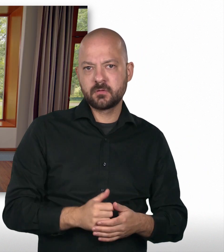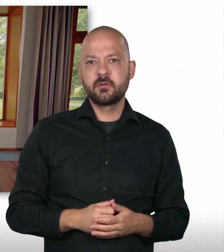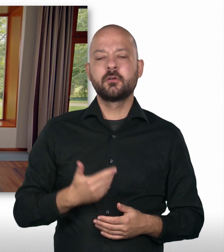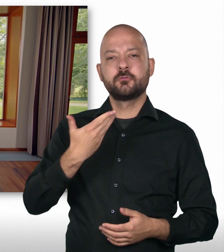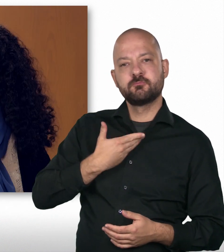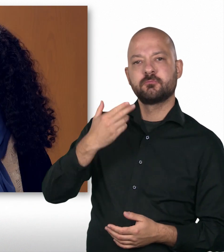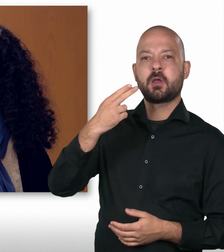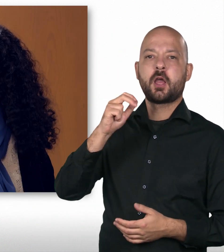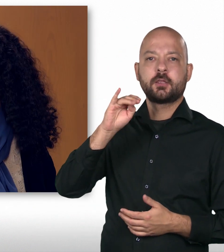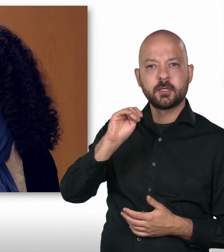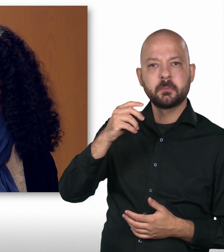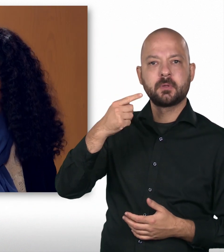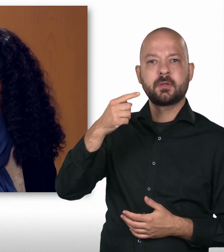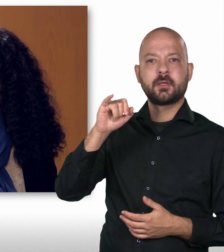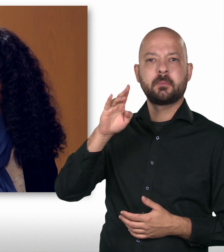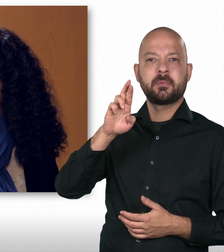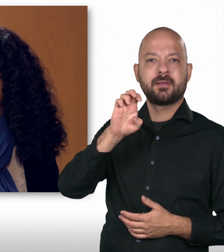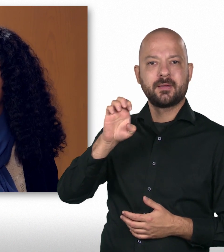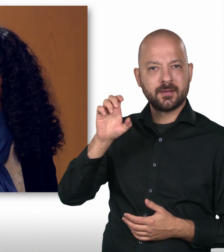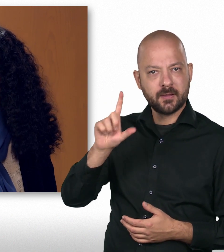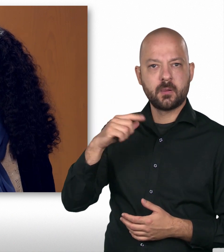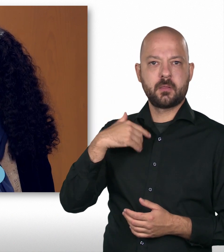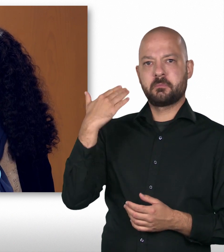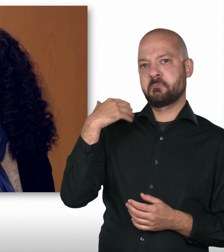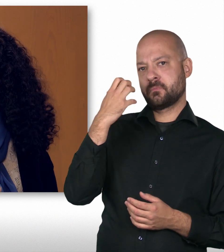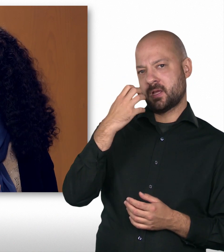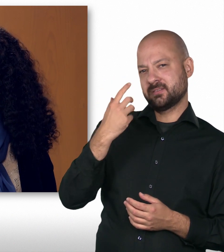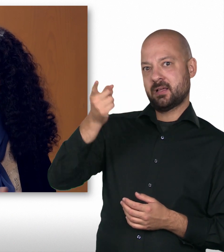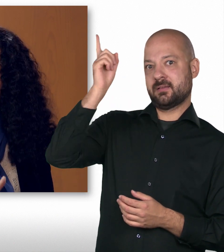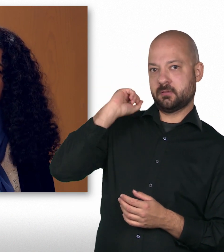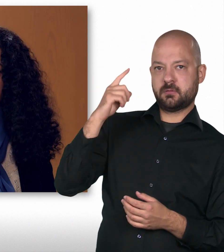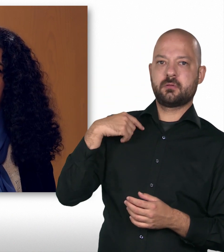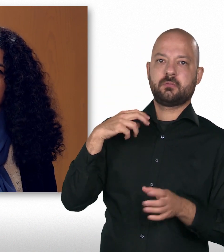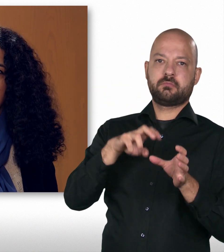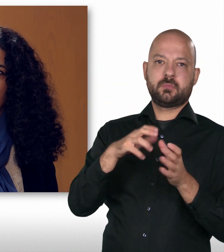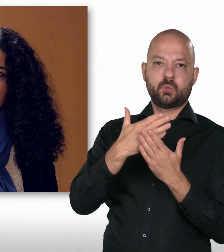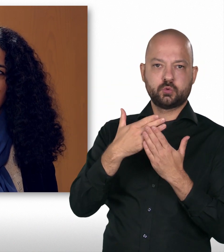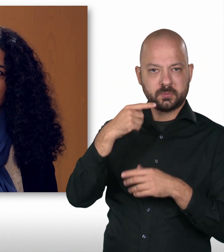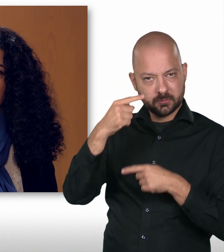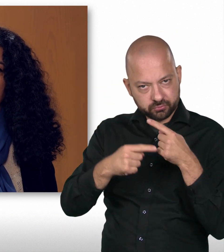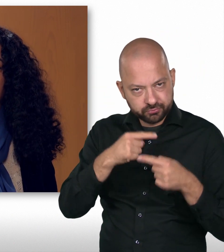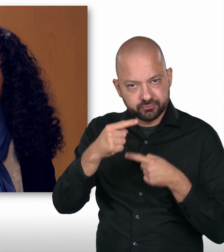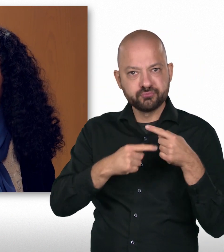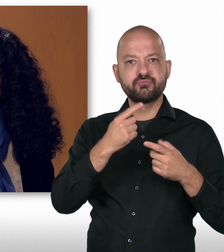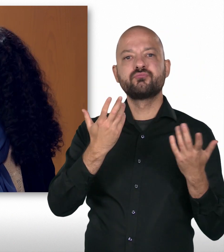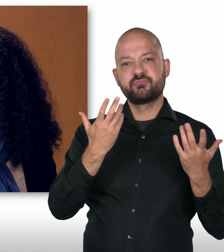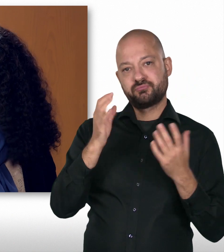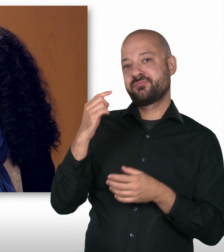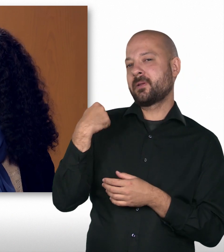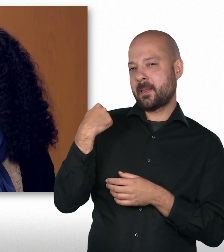vorstellen. Mein Name ist Hanim Gibril. Ich bin seit März letzten Jahres hier in der Ausbildung und komme, wie gesagt, gerade